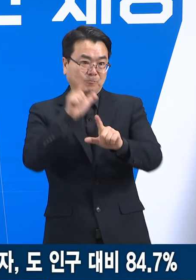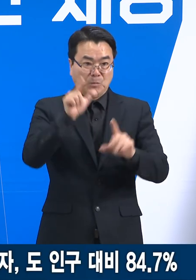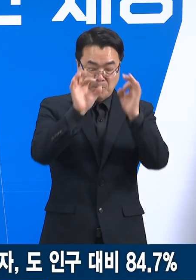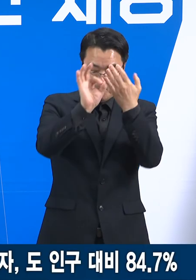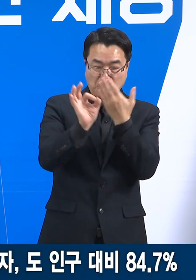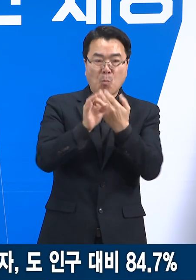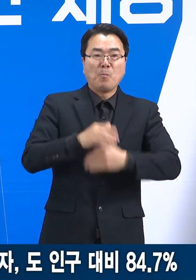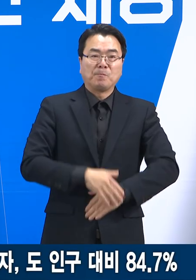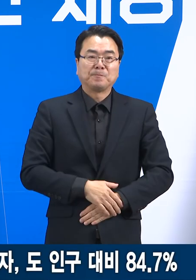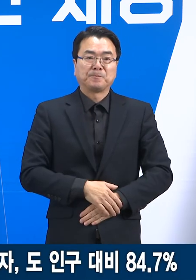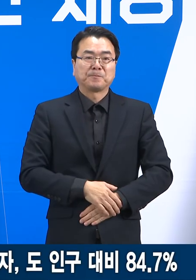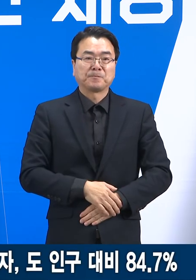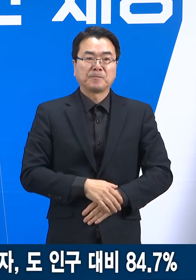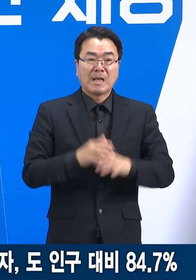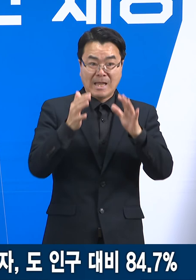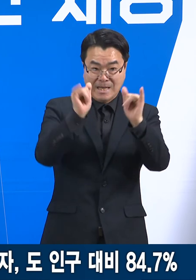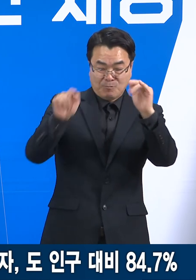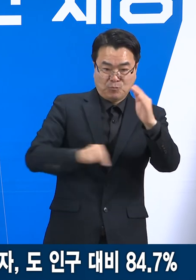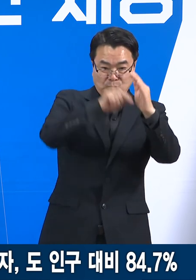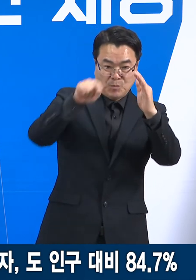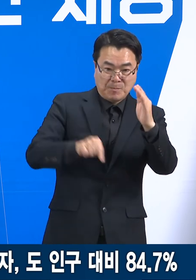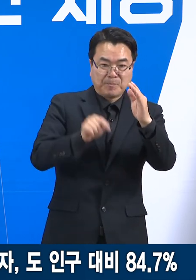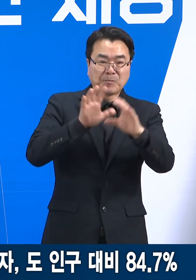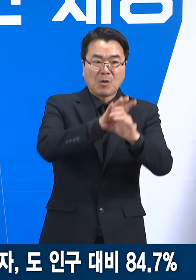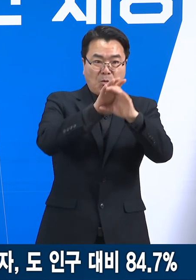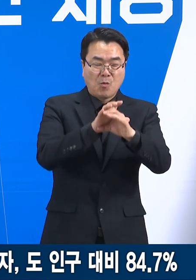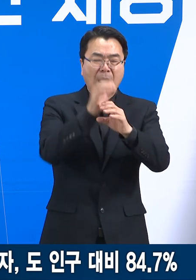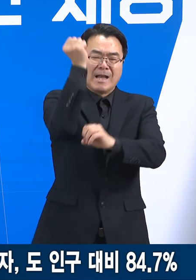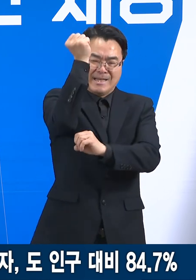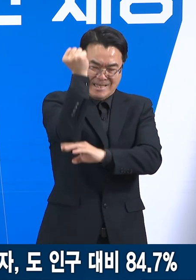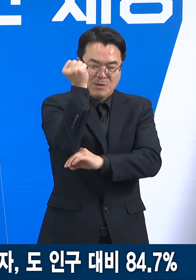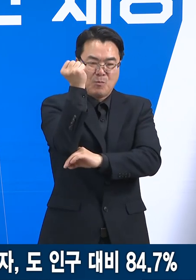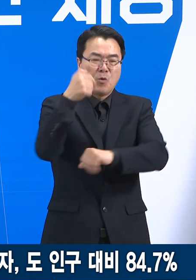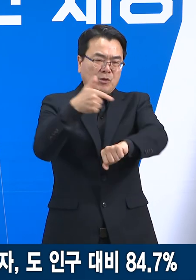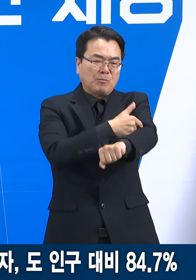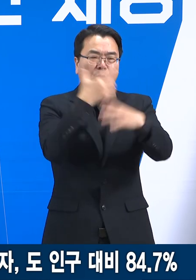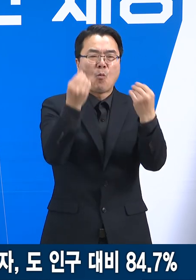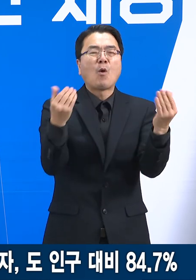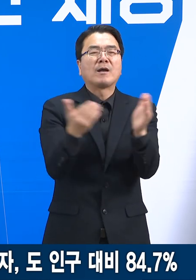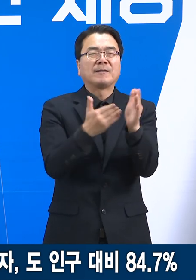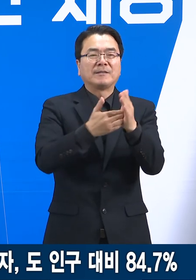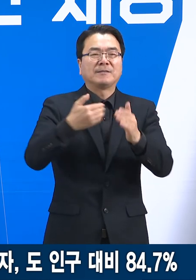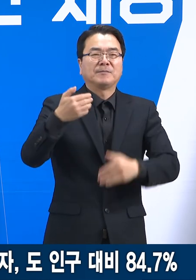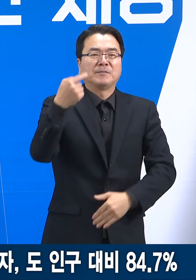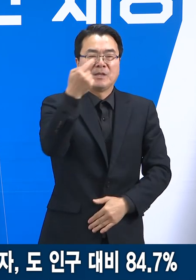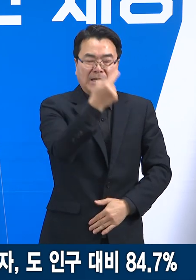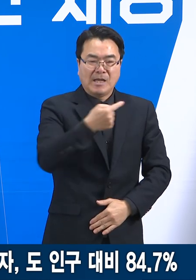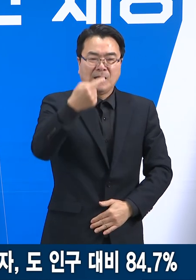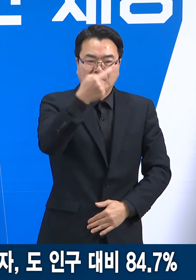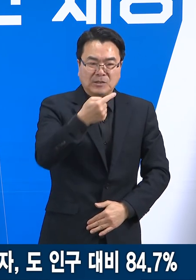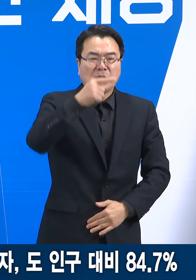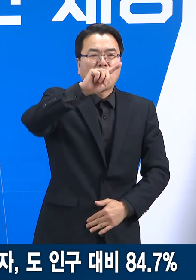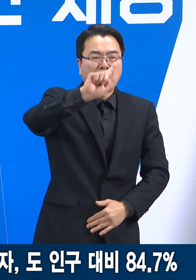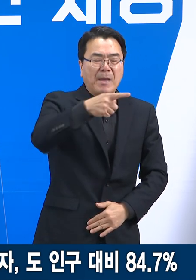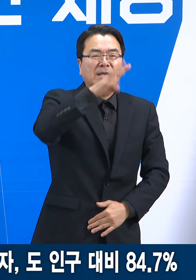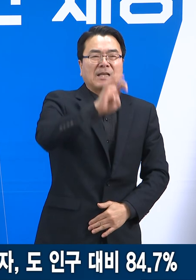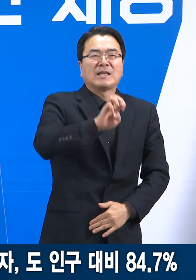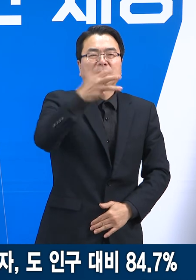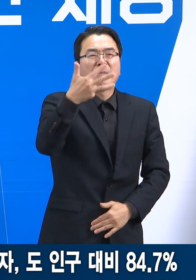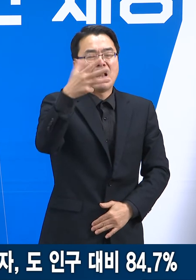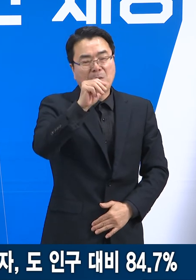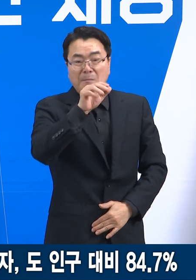18일 0시 기준 경기도민 가운데 코로나19 기본접종을 완료한 사람은 총 1,141만 4